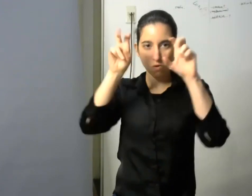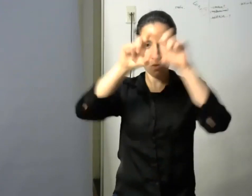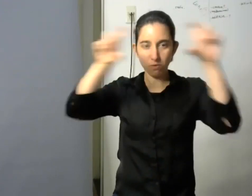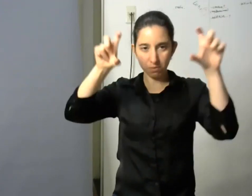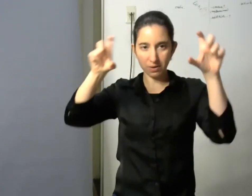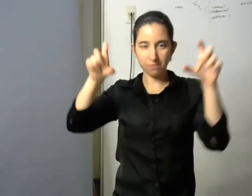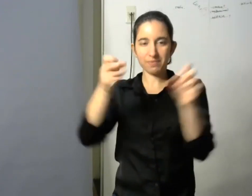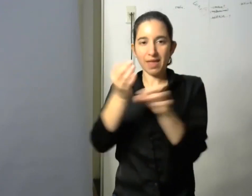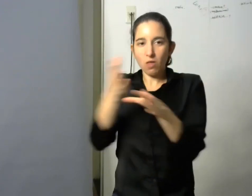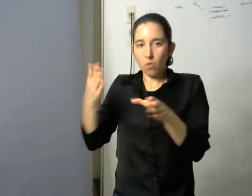cedemos la palabra